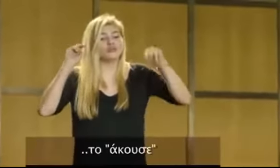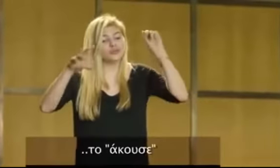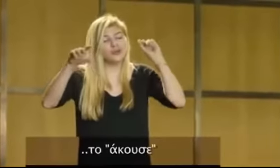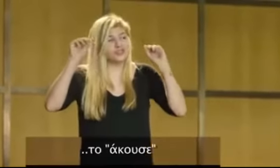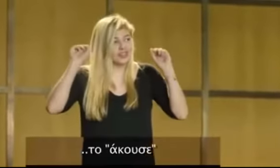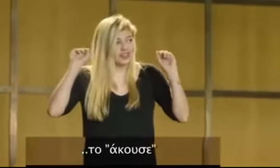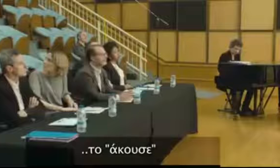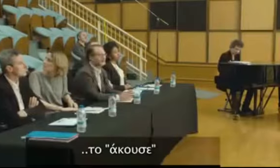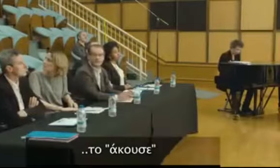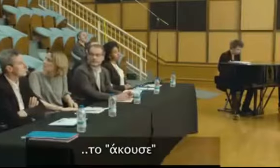Entendait